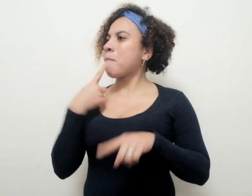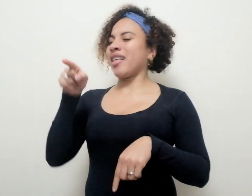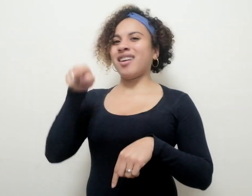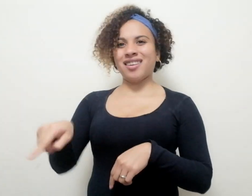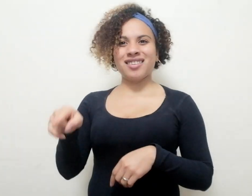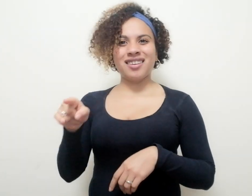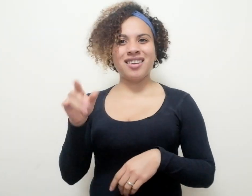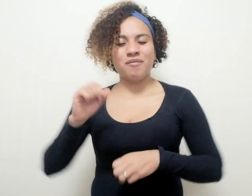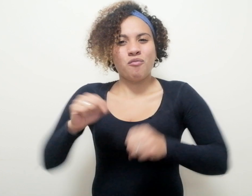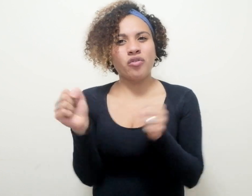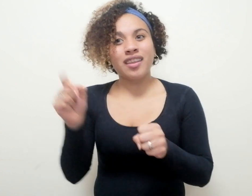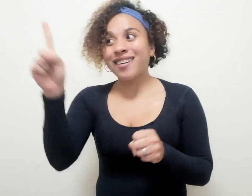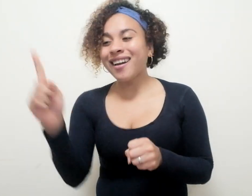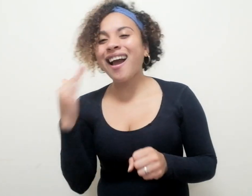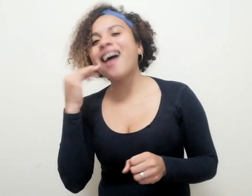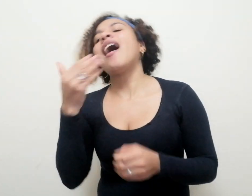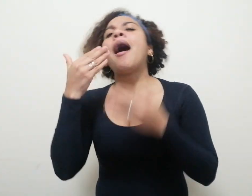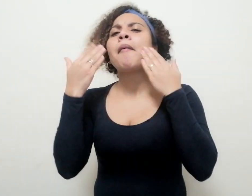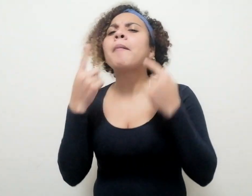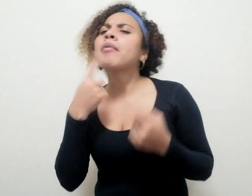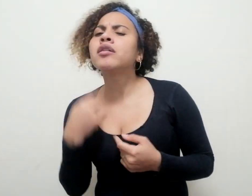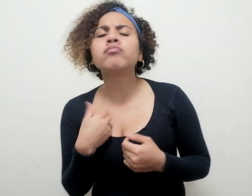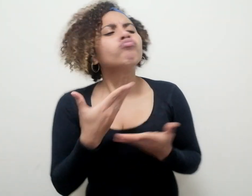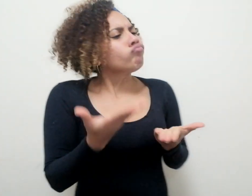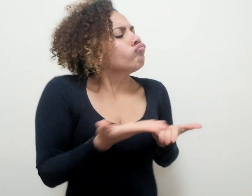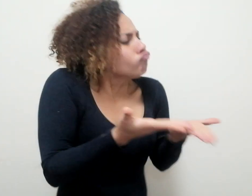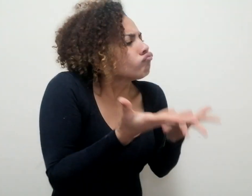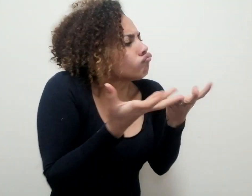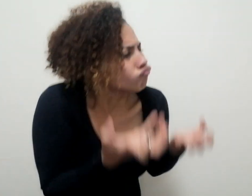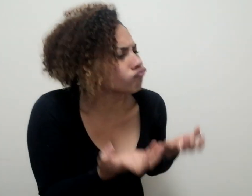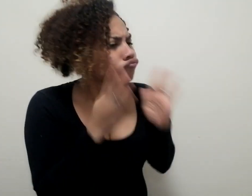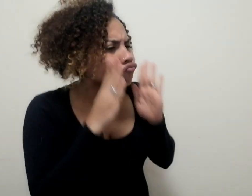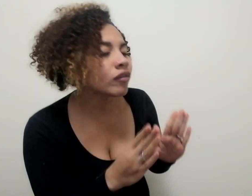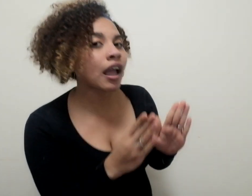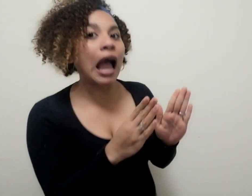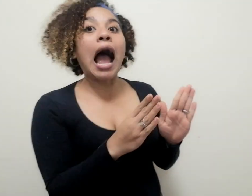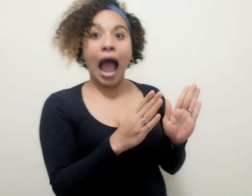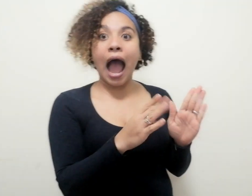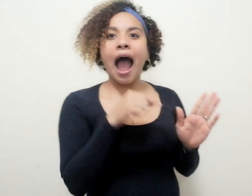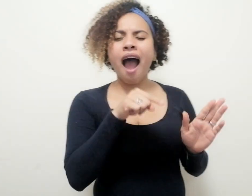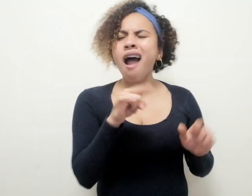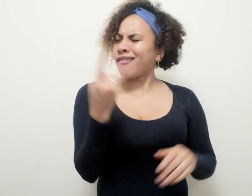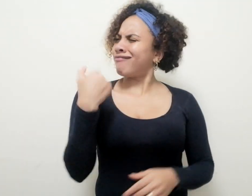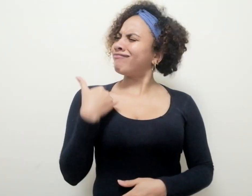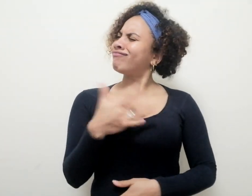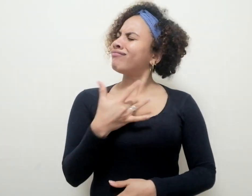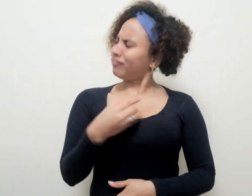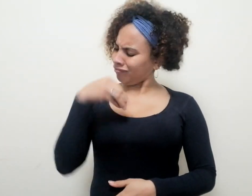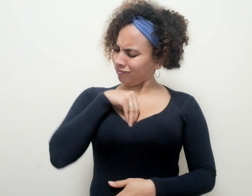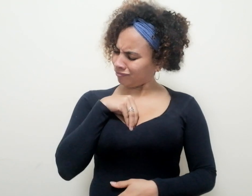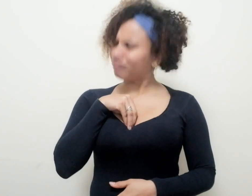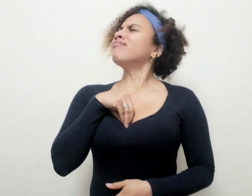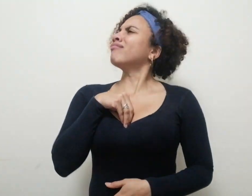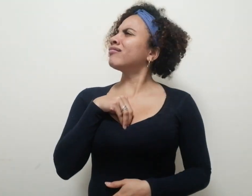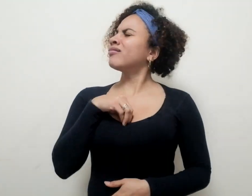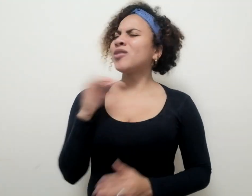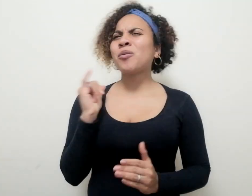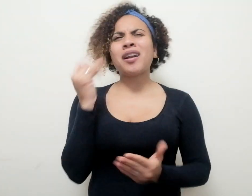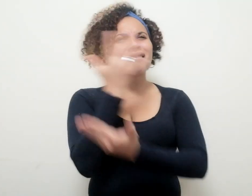esa misma señora amable me dice, su merced, y por alguna razón nace en mí un terrible desconcierto.